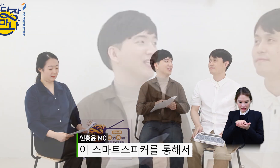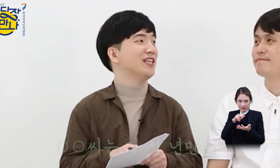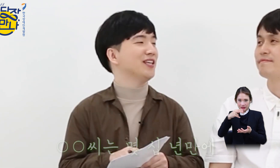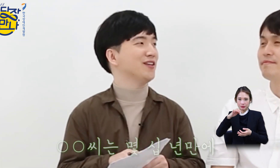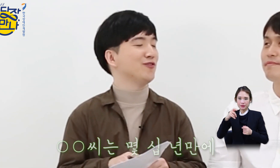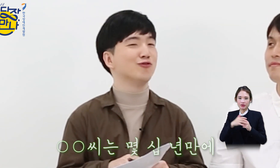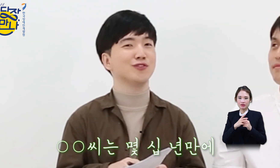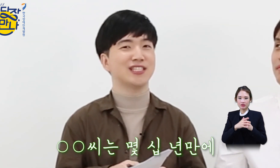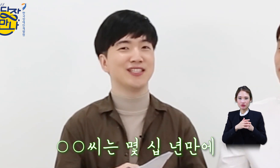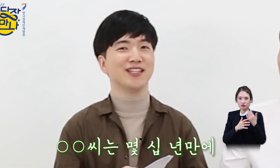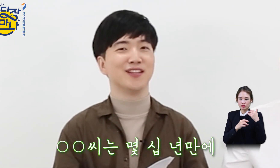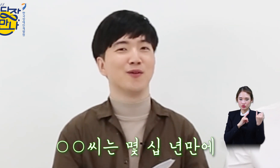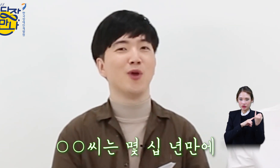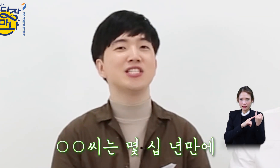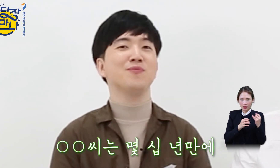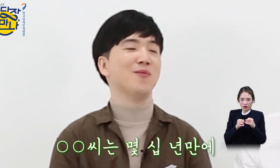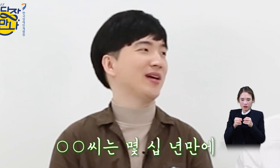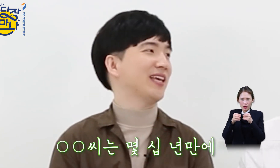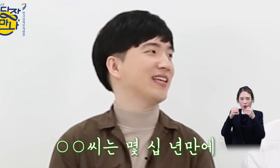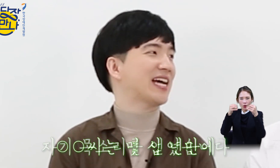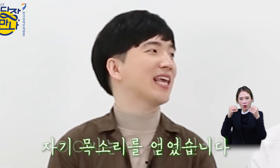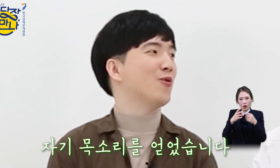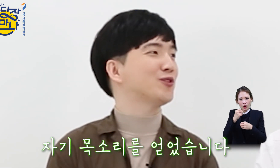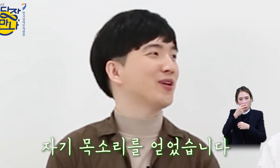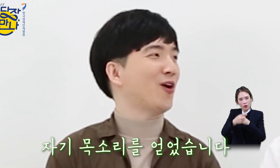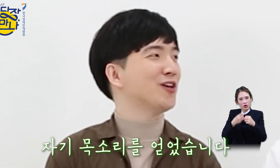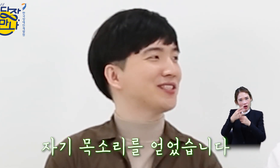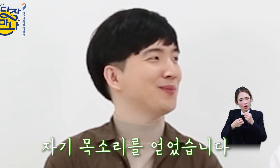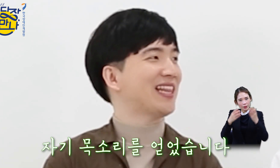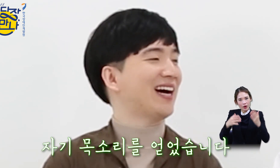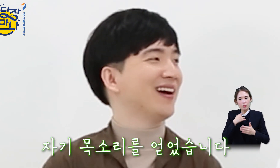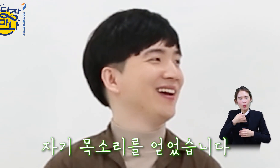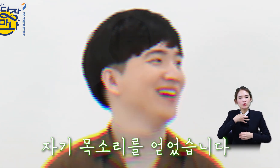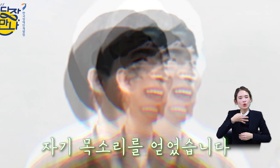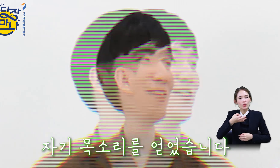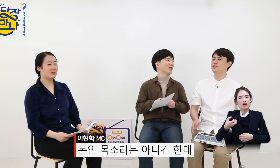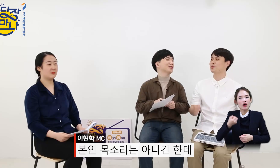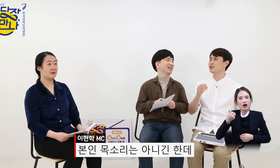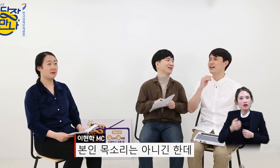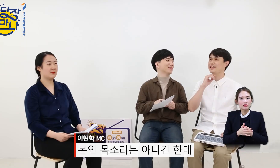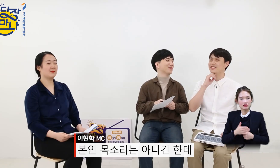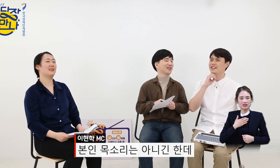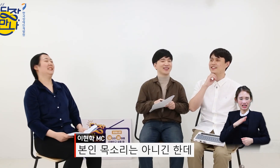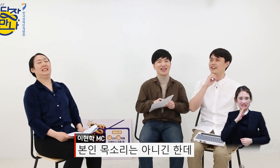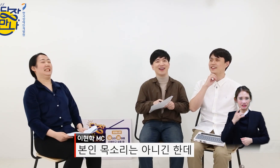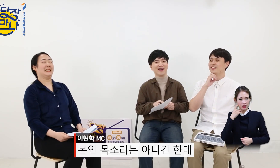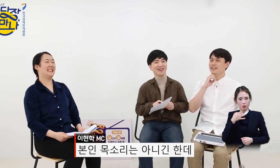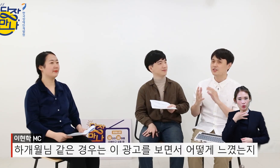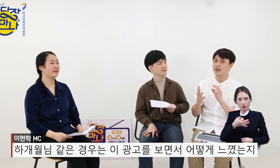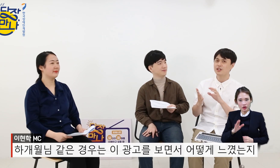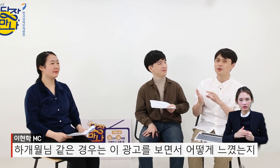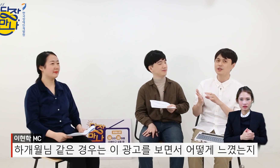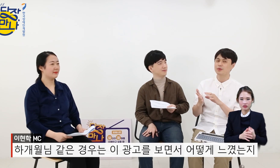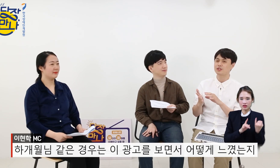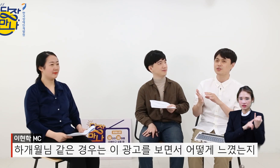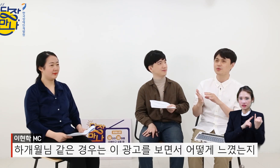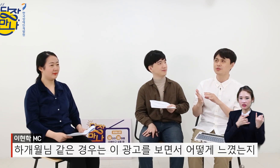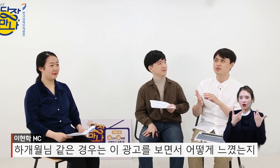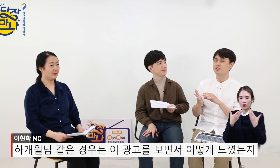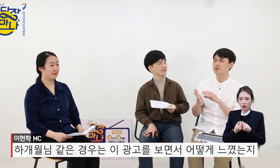이 누구씨는 몇십 년 만에 자기의 목소리를 얻었습니다 약간 이런 식이야 4개월님 같은 경우는